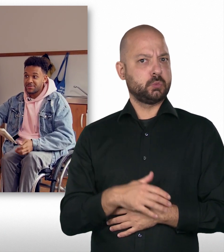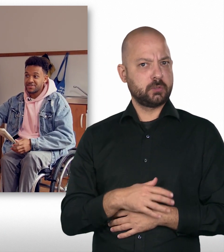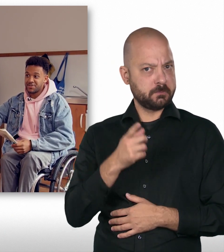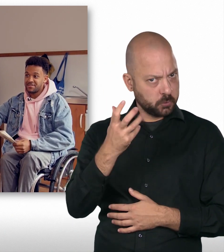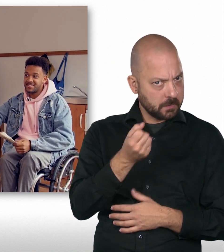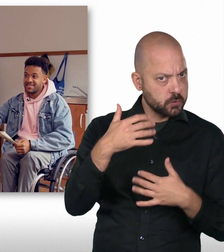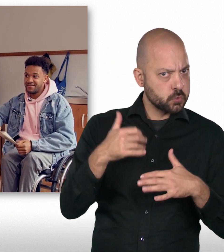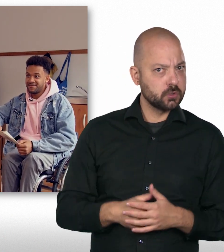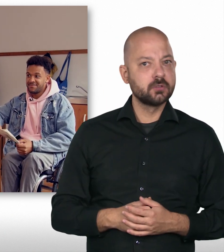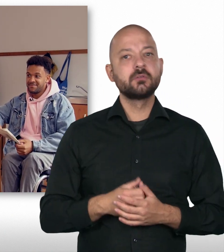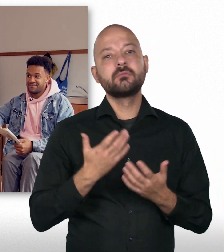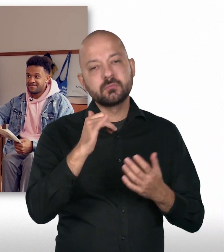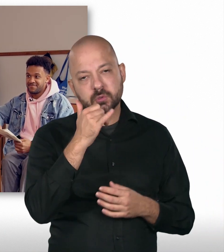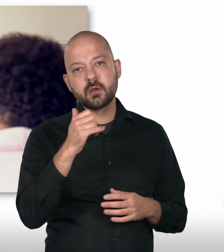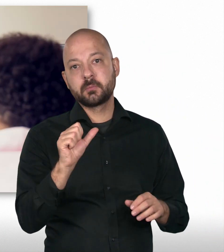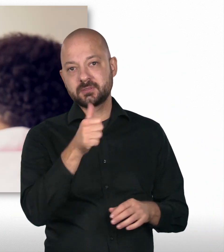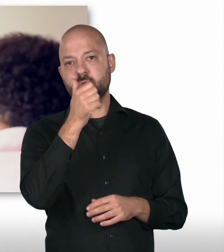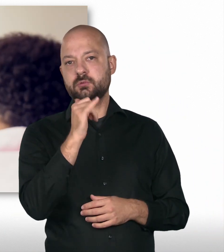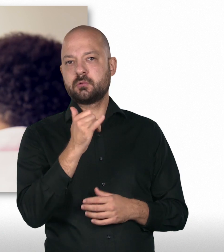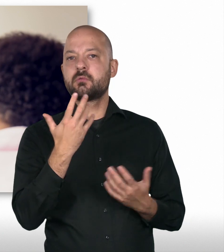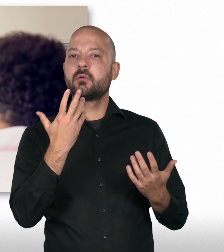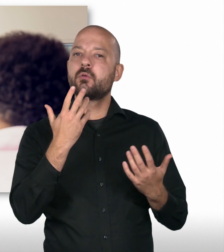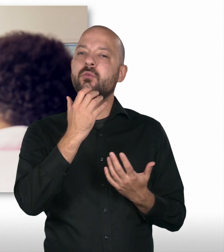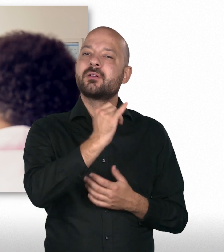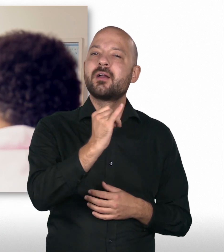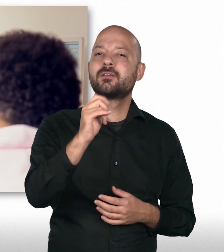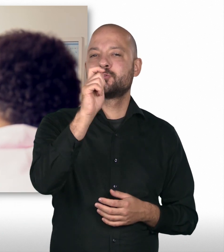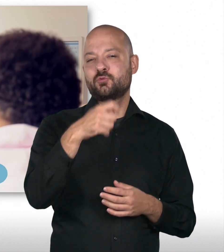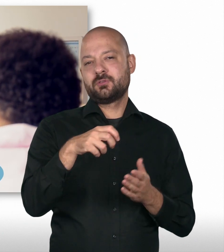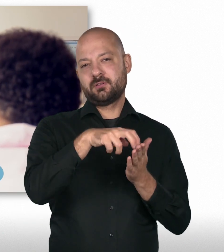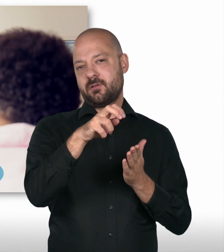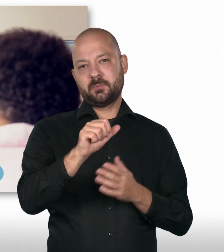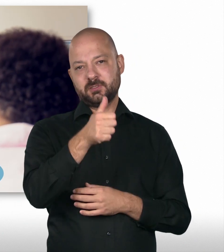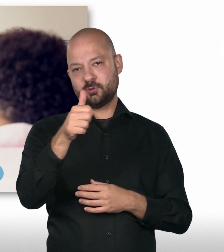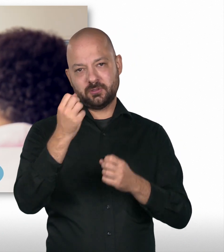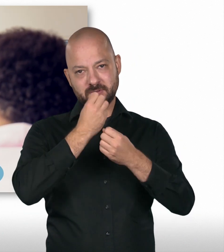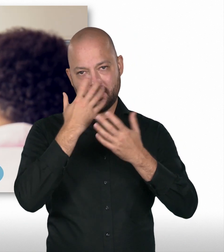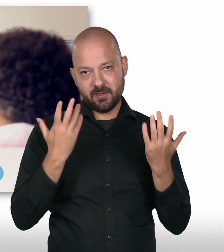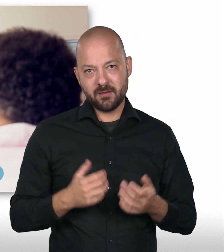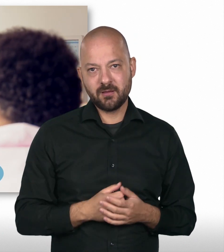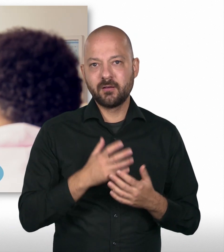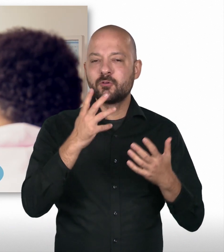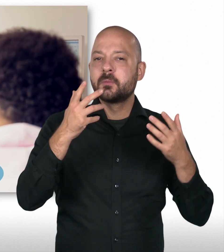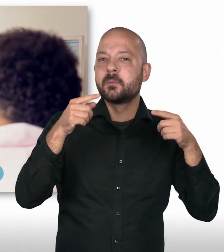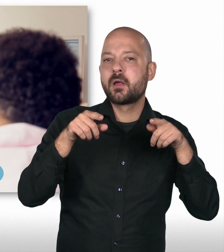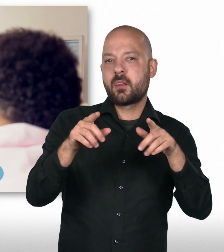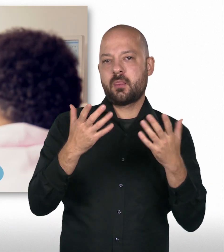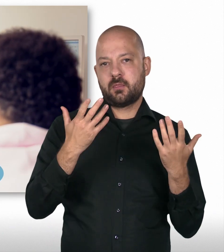wenn du das geschafft hast? Es ist was Besonderes, aber ich glaube, so wie jeder Studiengang, was Besonderes ist, dass gibt es zum Beispiel Parallelen auch bei der